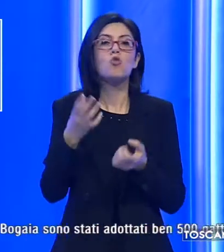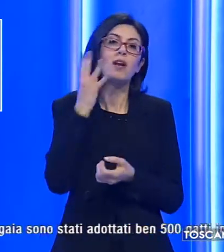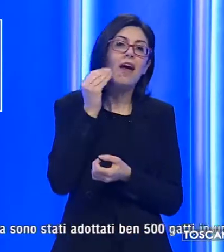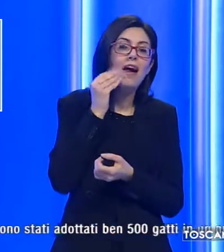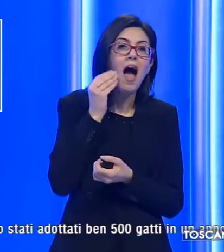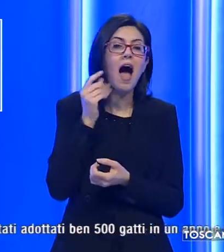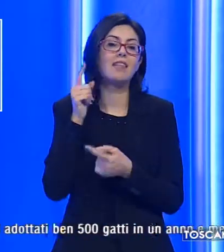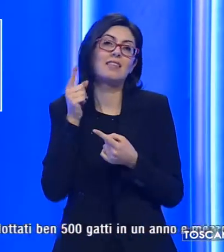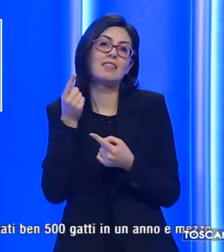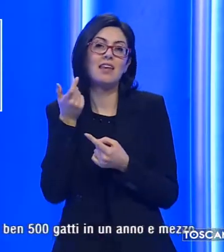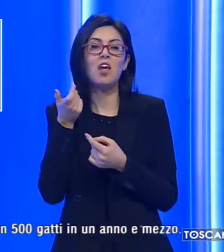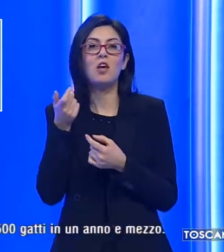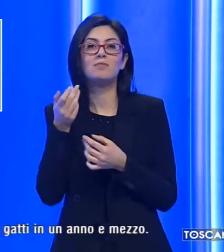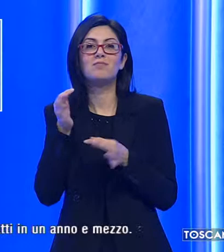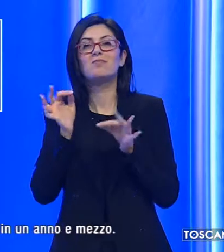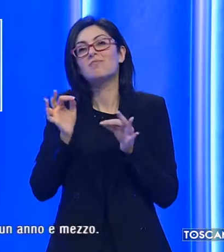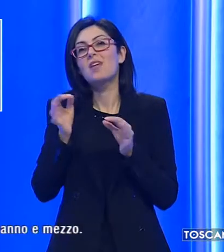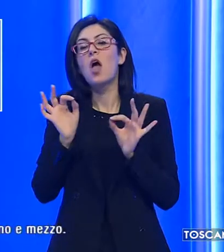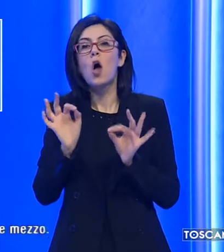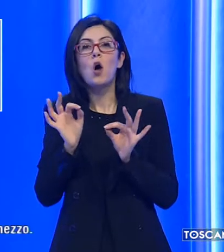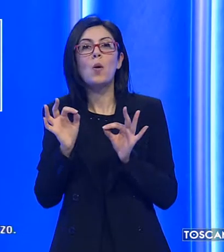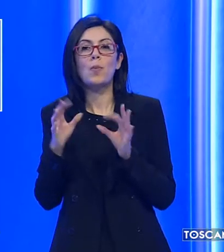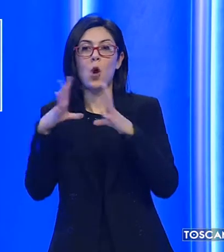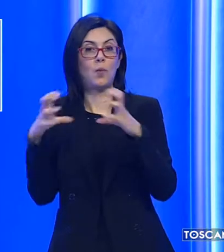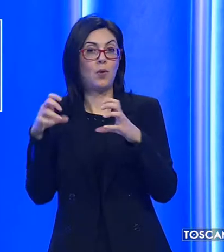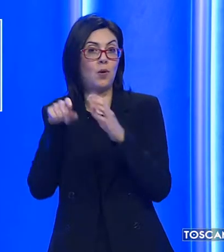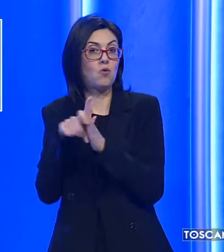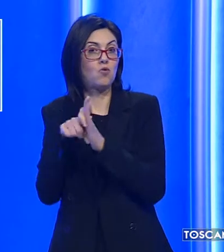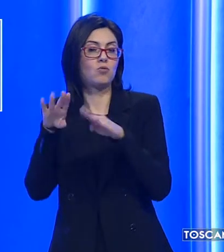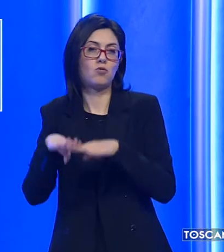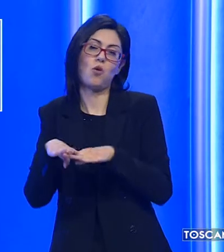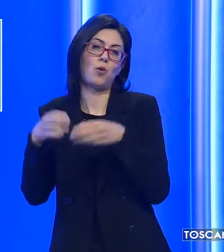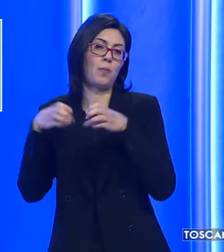il loro soggiorno nelle strutture comunali il più breve possibile.